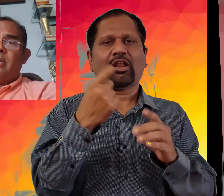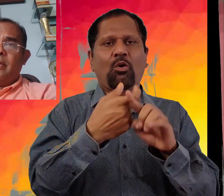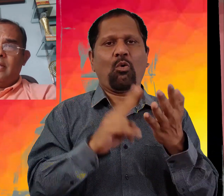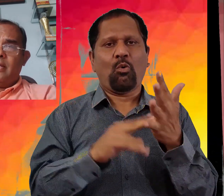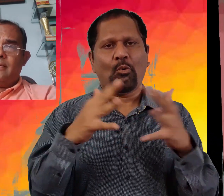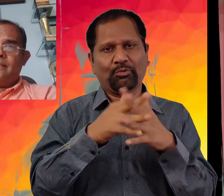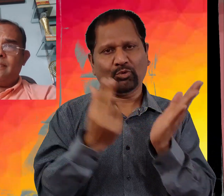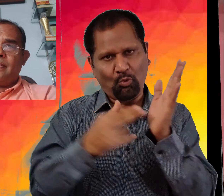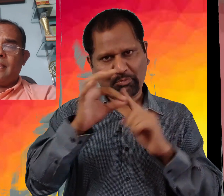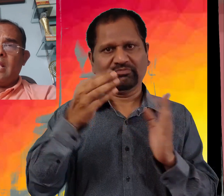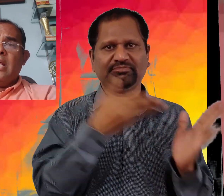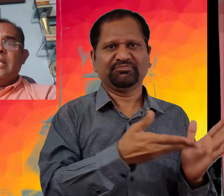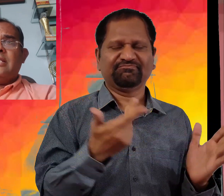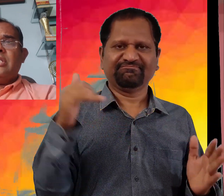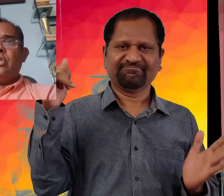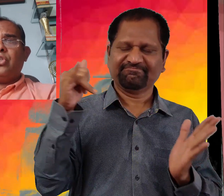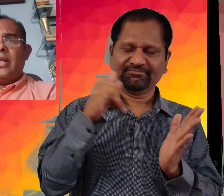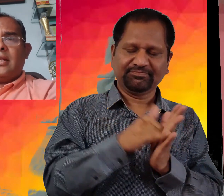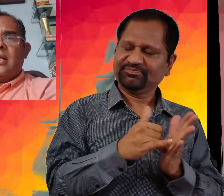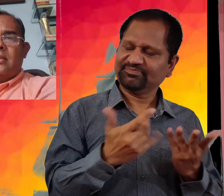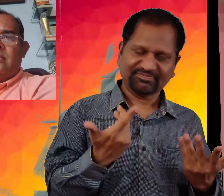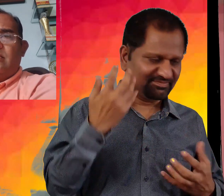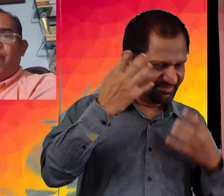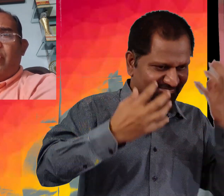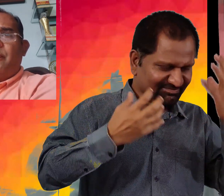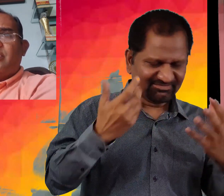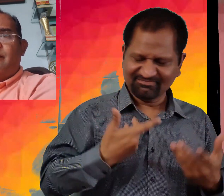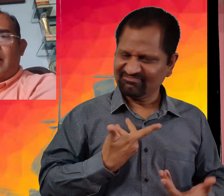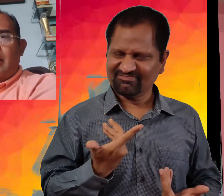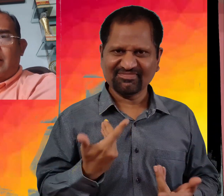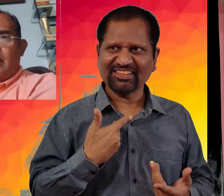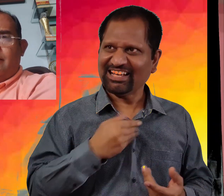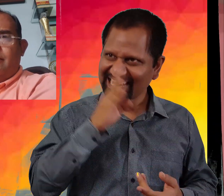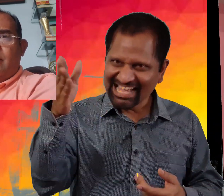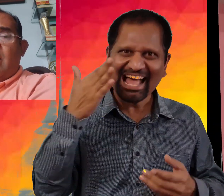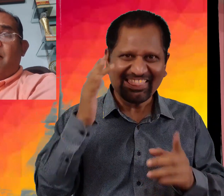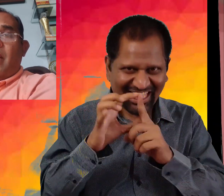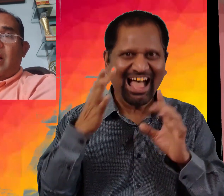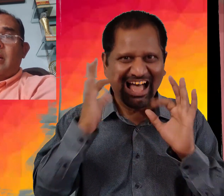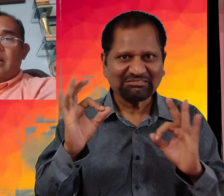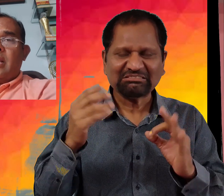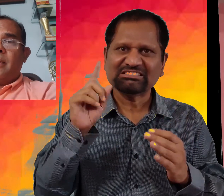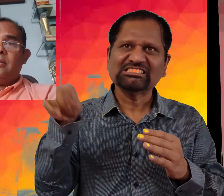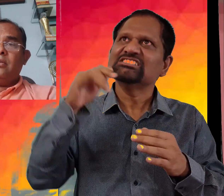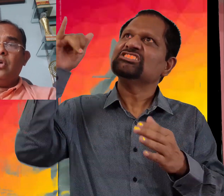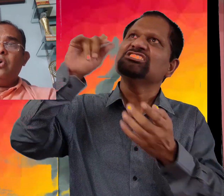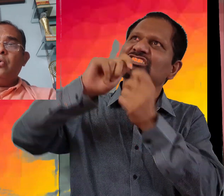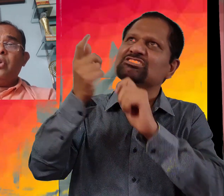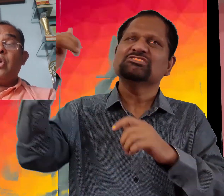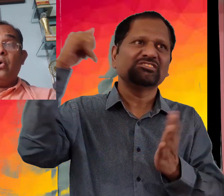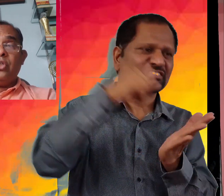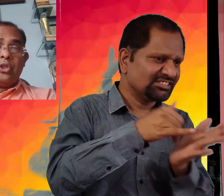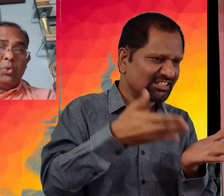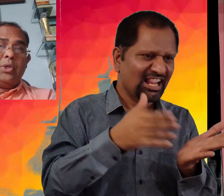کانفرنس کو ٹنگ کر پائیں گے اسی جد و جہد کے ساتھ وہ ائرپورٹ سے باہر نکلے باہر نکلنے کے بعد